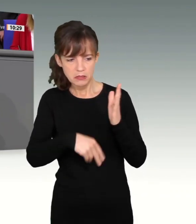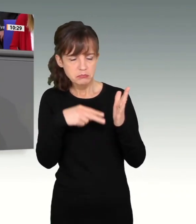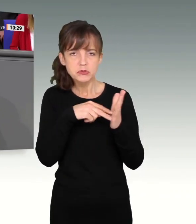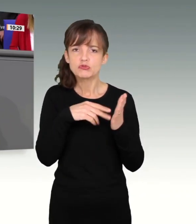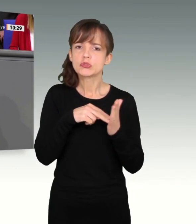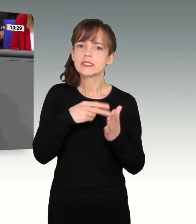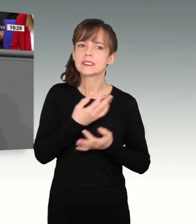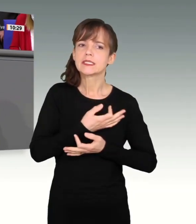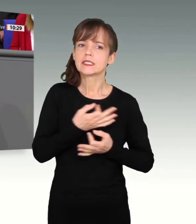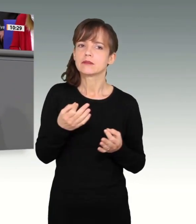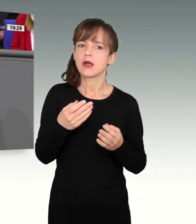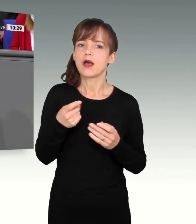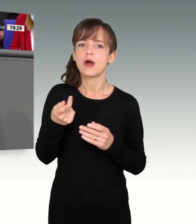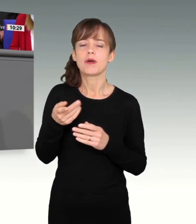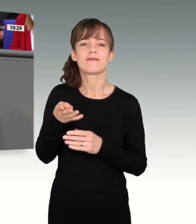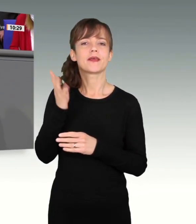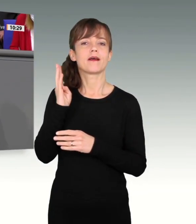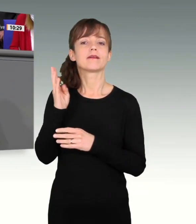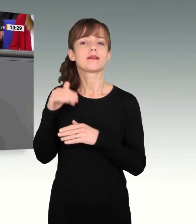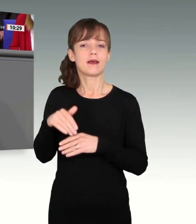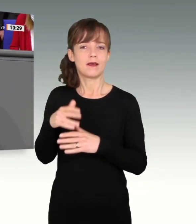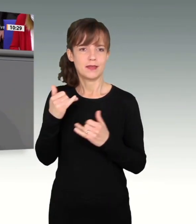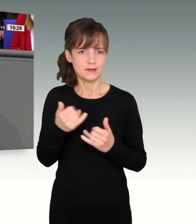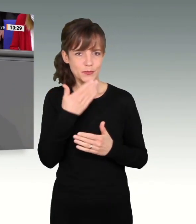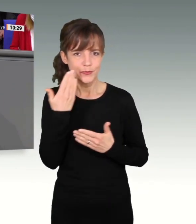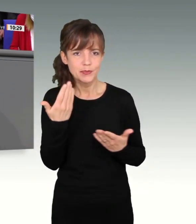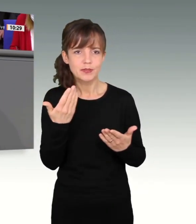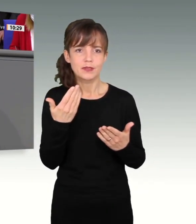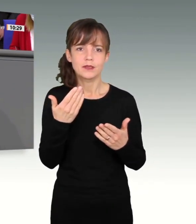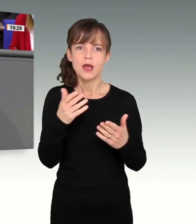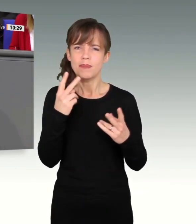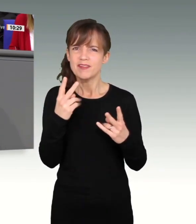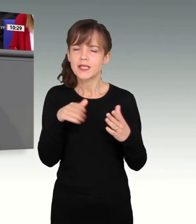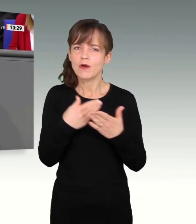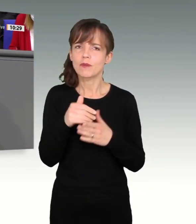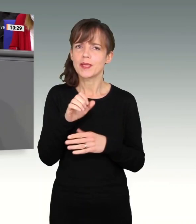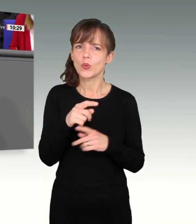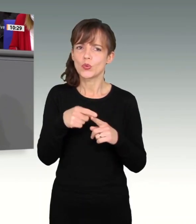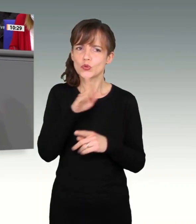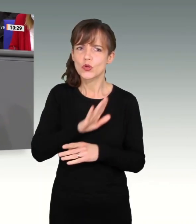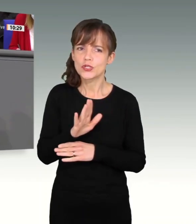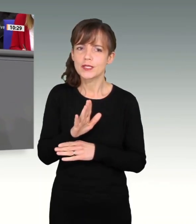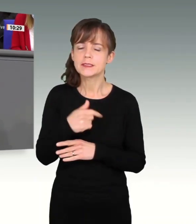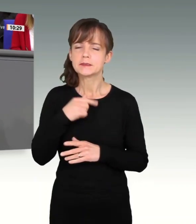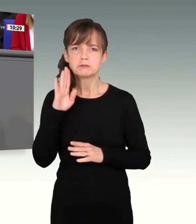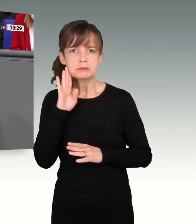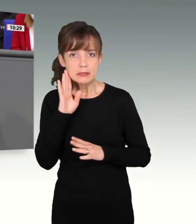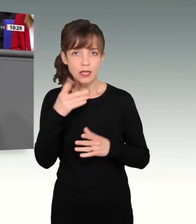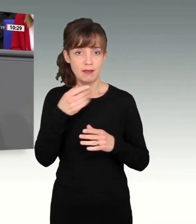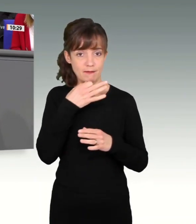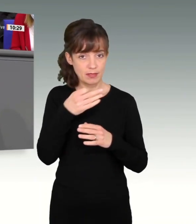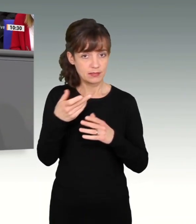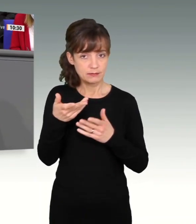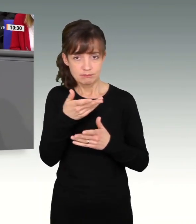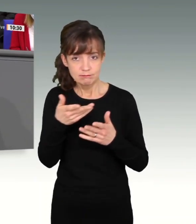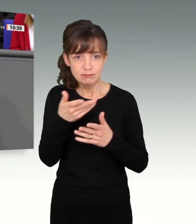Aufgabe in der EU und in Deutschland. Ich höre, es gibt Bewegung bei dieser Frage. Wenn wir mit unserer Debatte und mit unserem